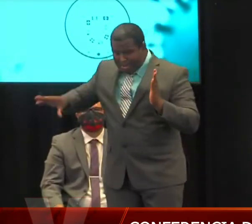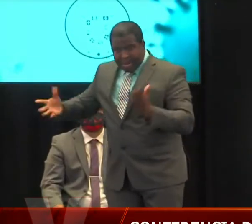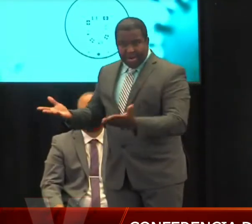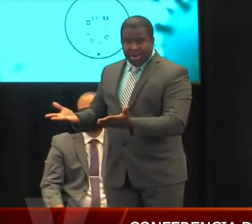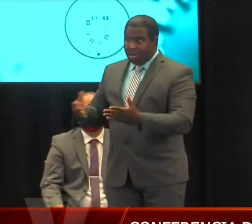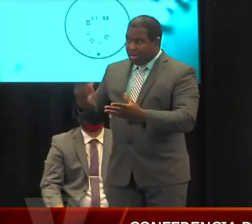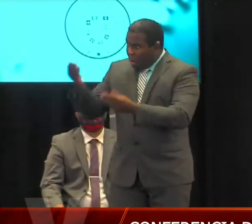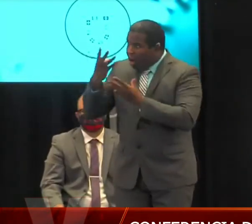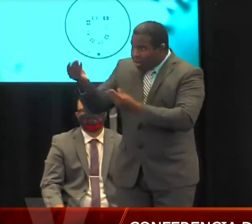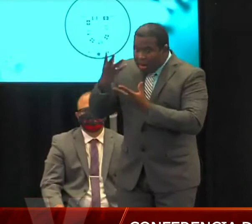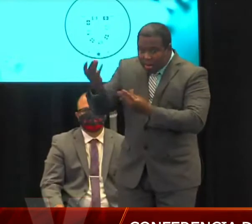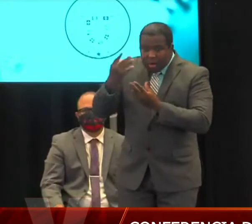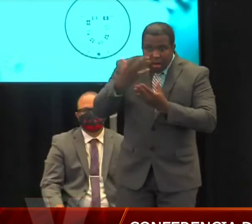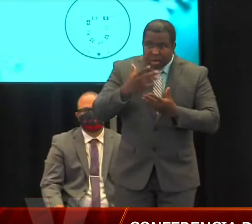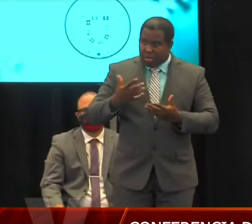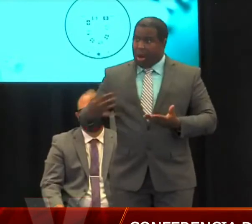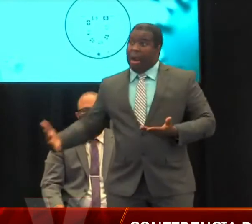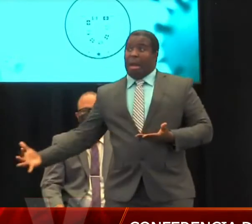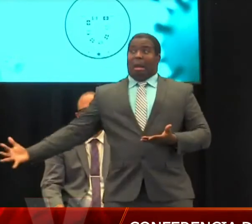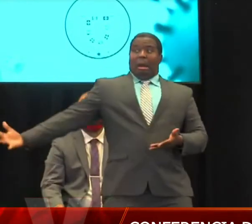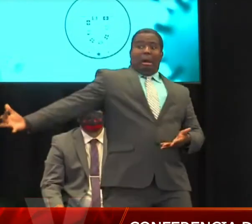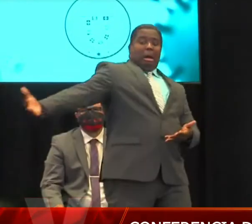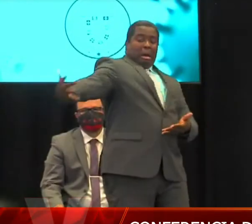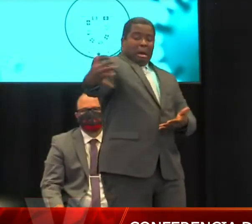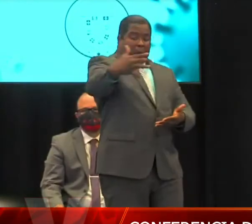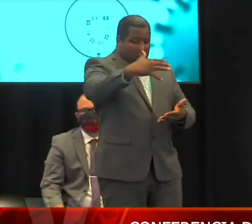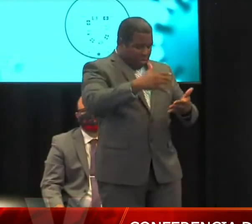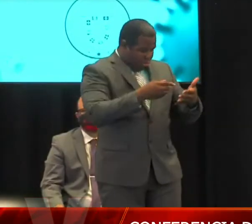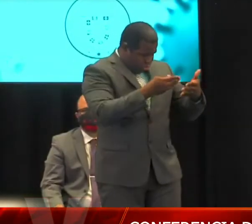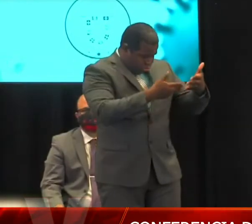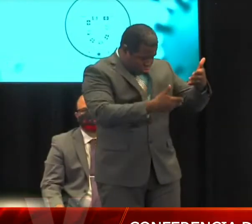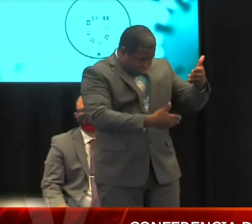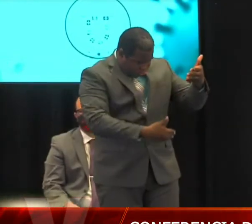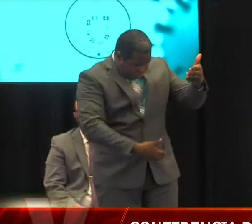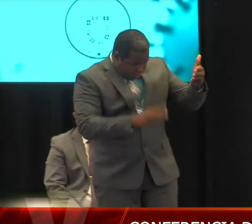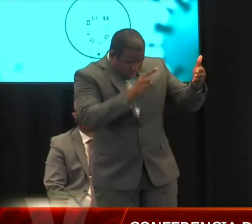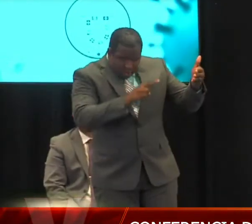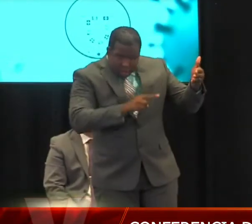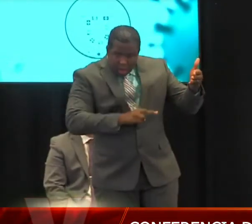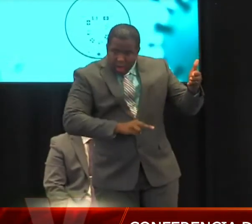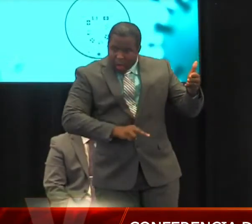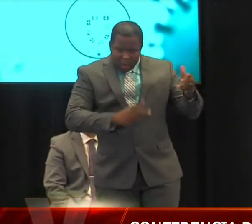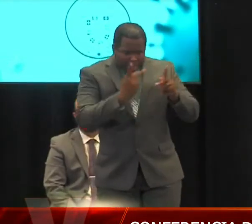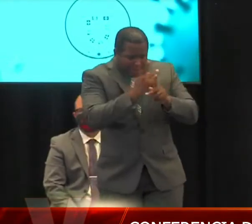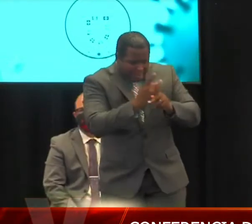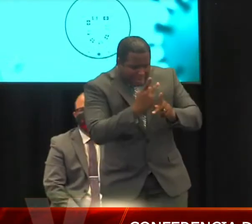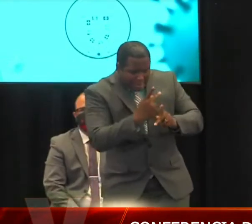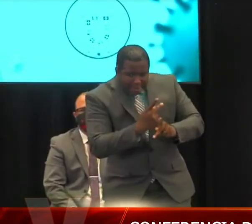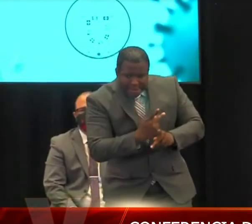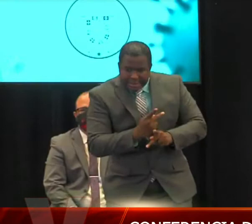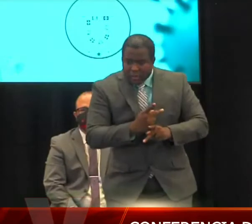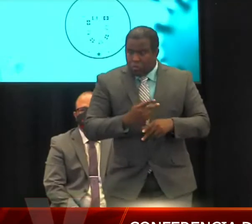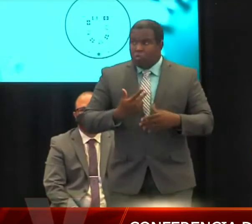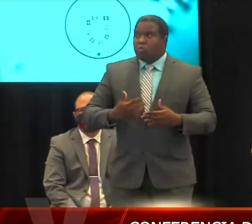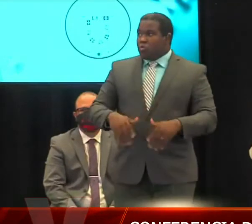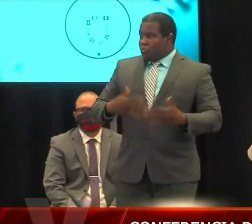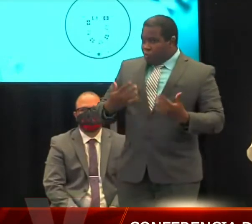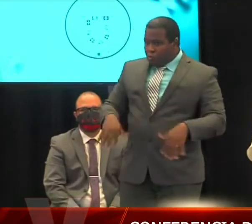se está haciendo mejor que en cualquiera de los 50 estados de los Estados Unidos, posiblemente mejor que en muchas partes del mundo. El proyecto sigue